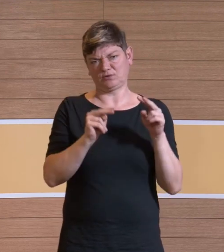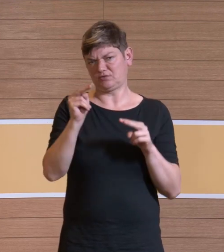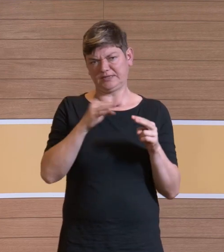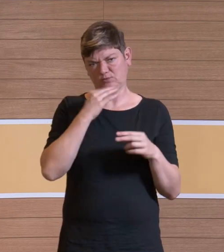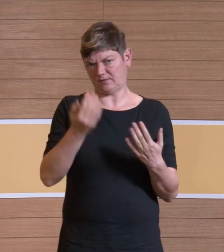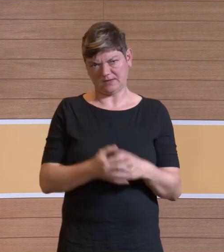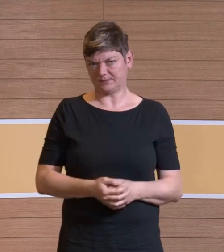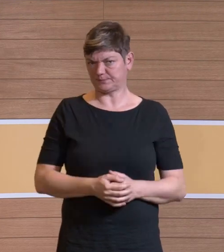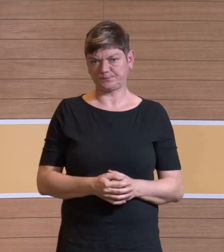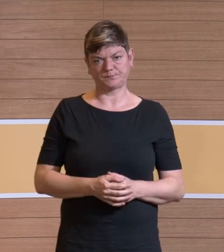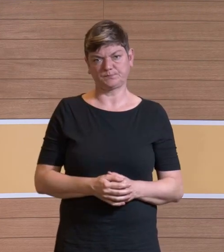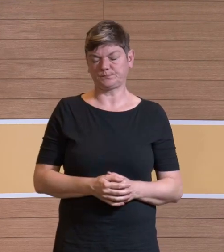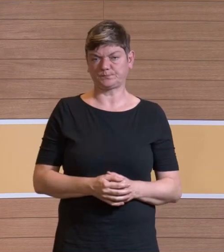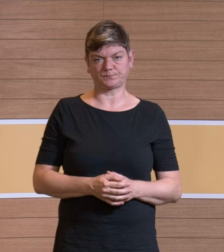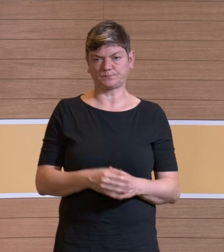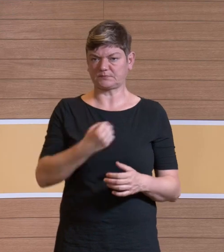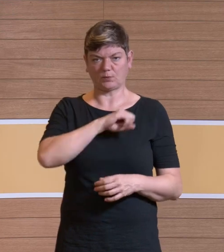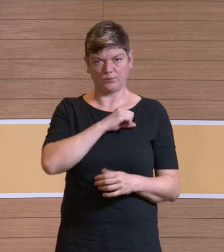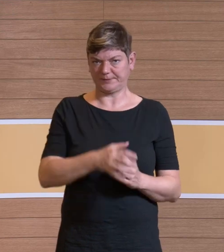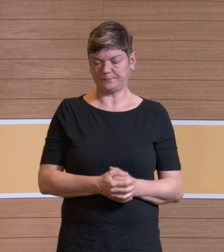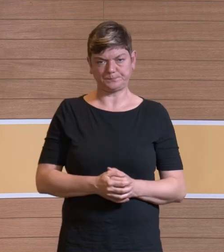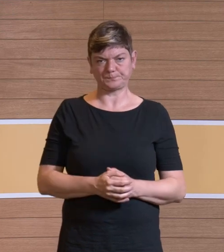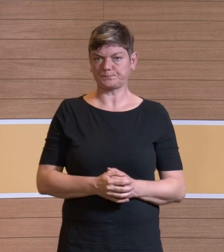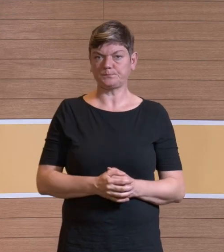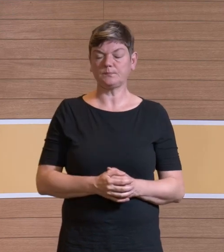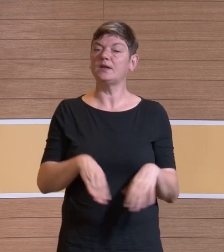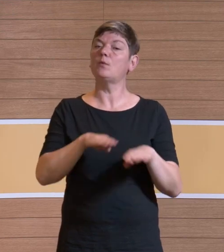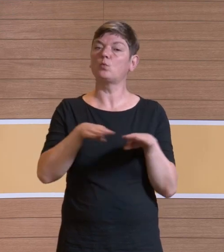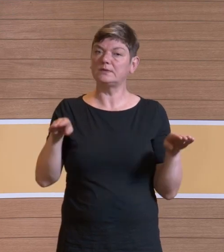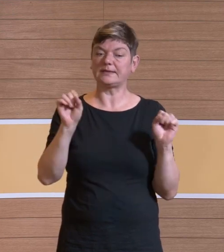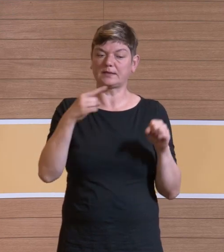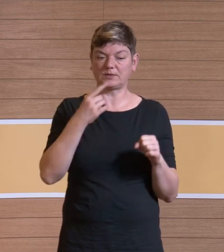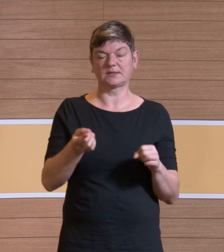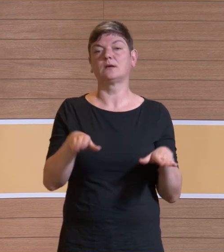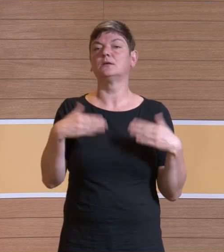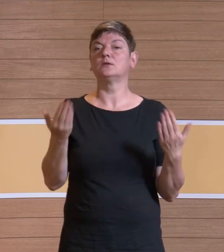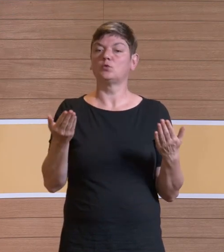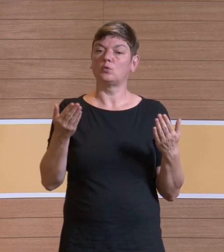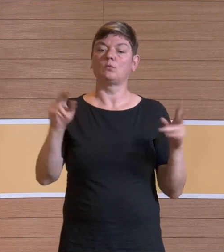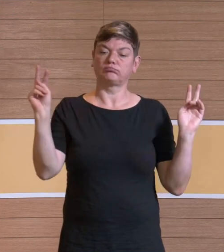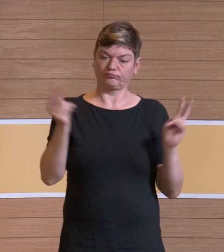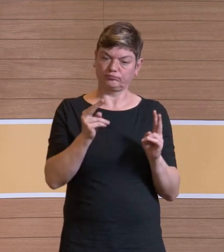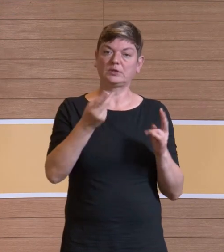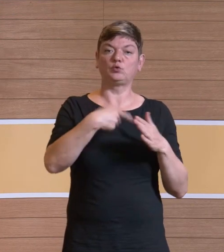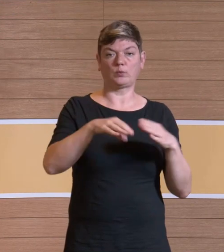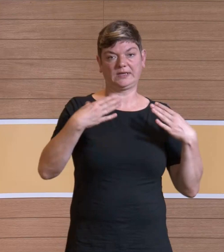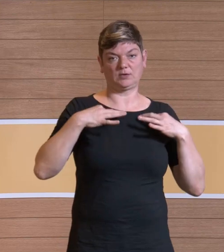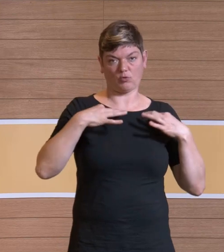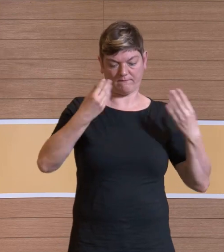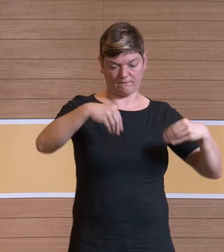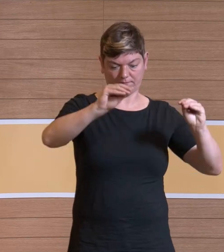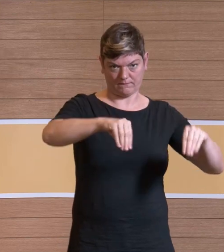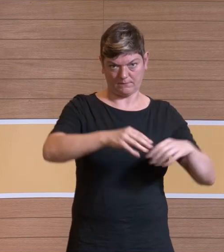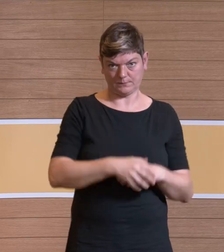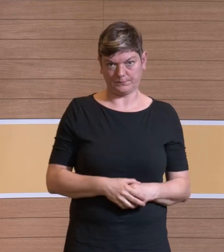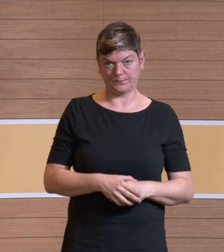signifikant. Das macht also wenig Sinn, aber grundsätzlich können wir sagen, es wird dadurch reduziert. Bei dem Sichtschutz haben